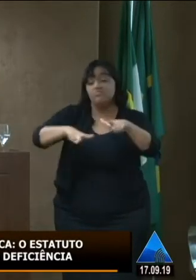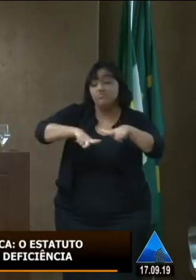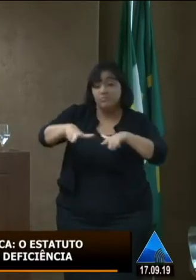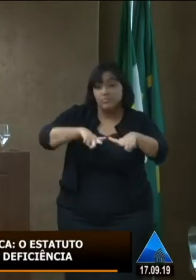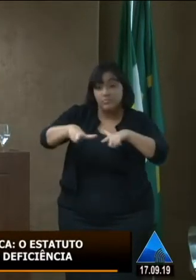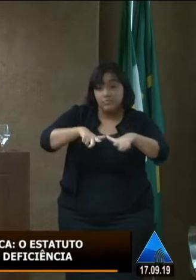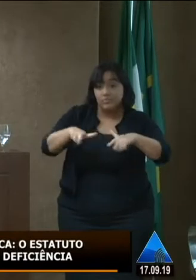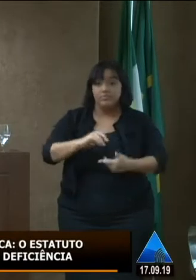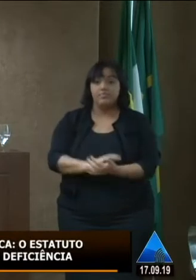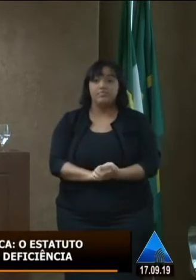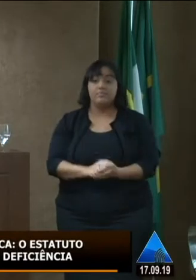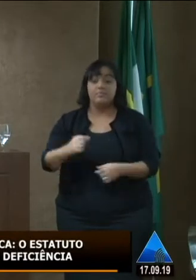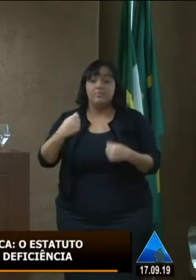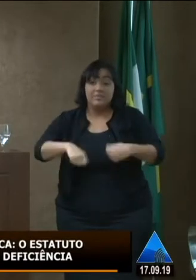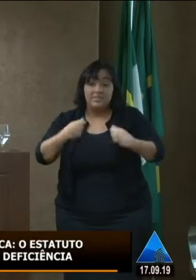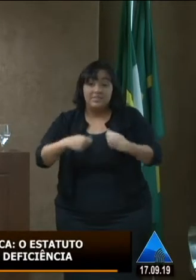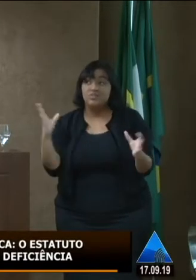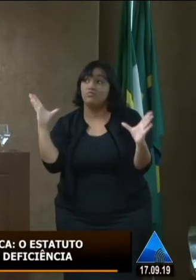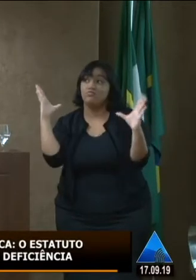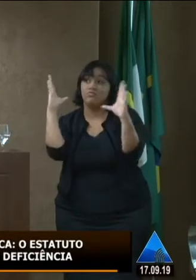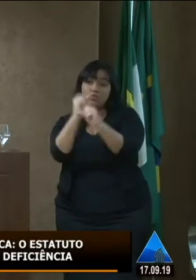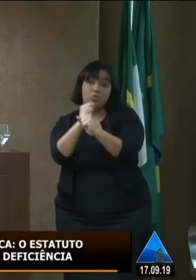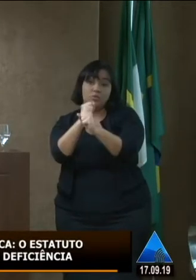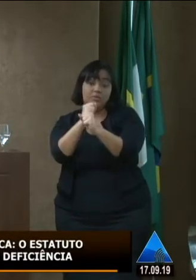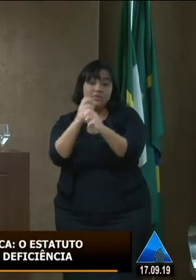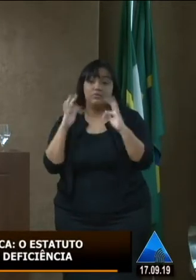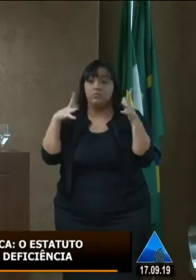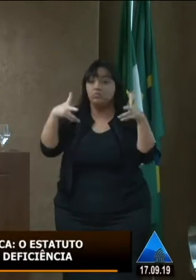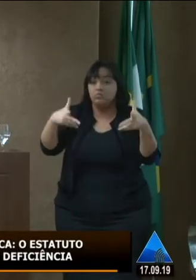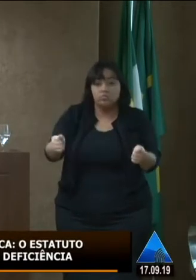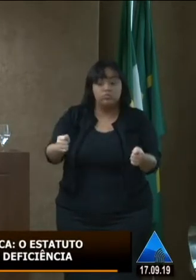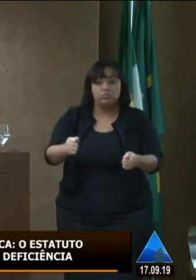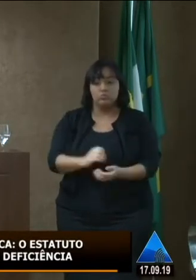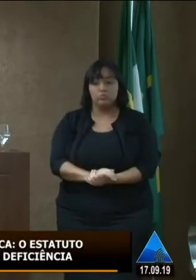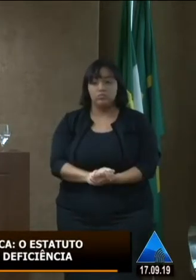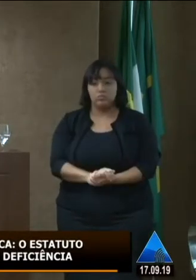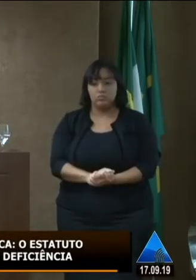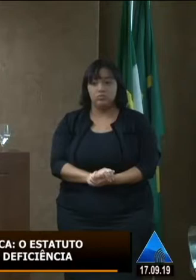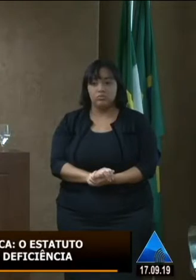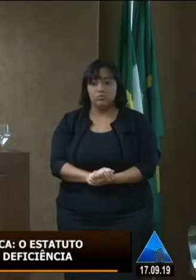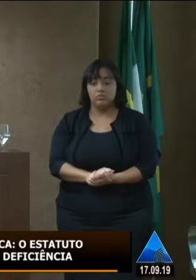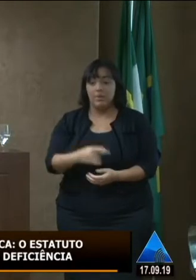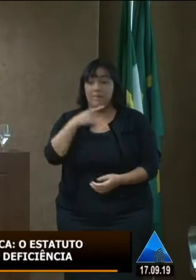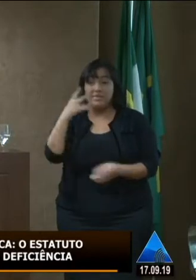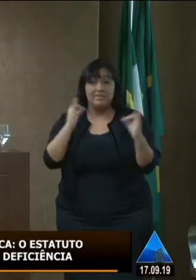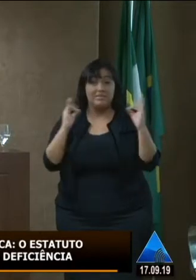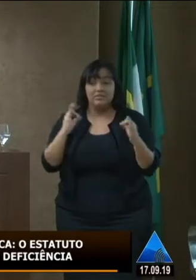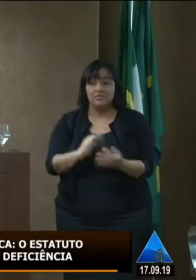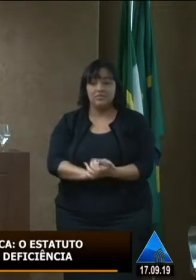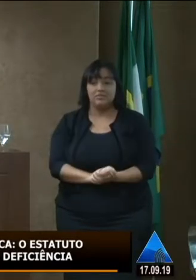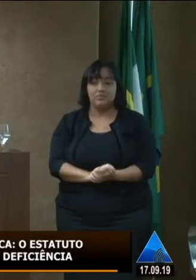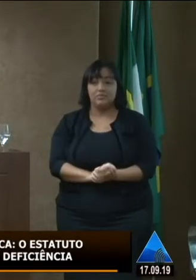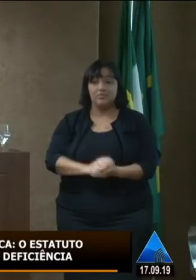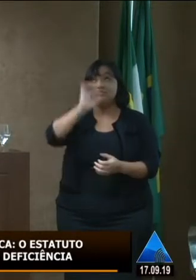necessitam de qualificação adequada lá na ponta lá na política básica de educação de saúde para atendê-las em Equador